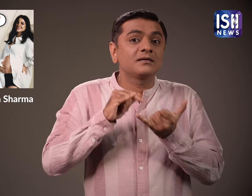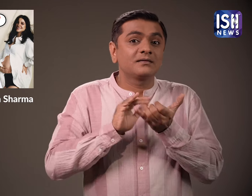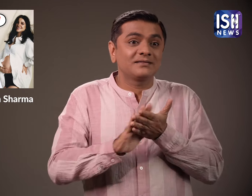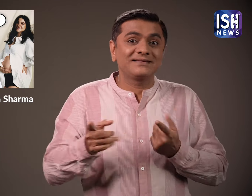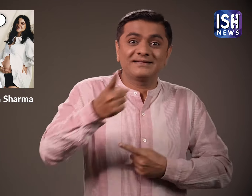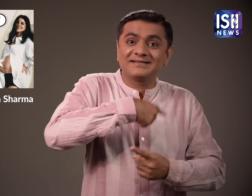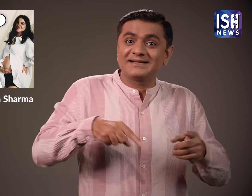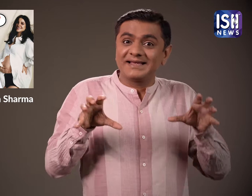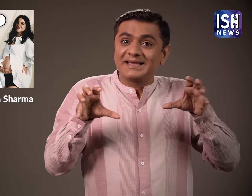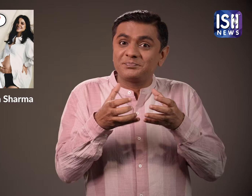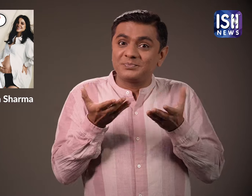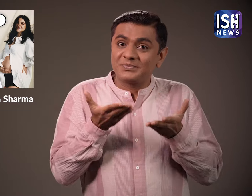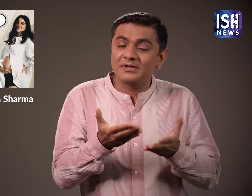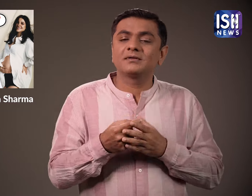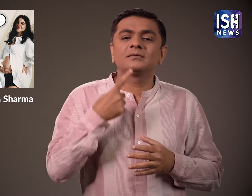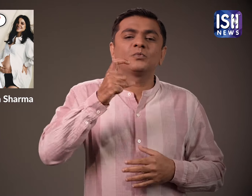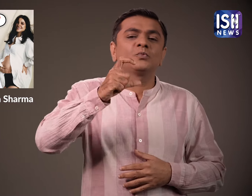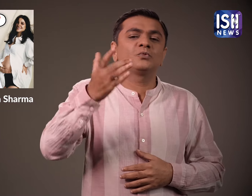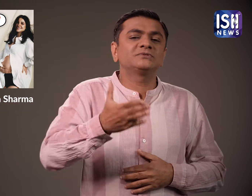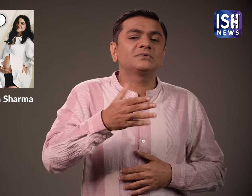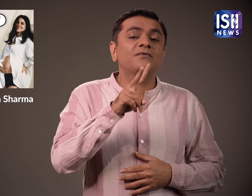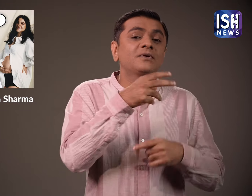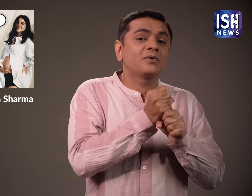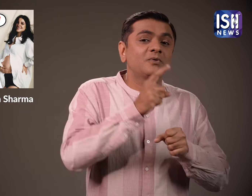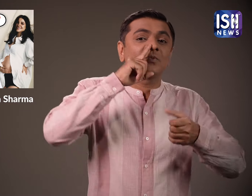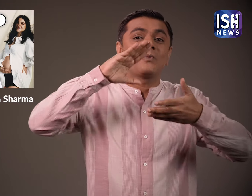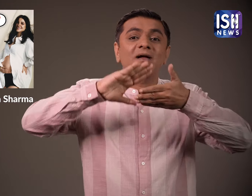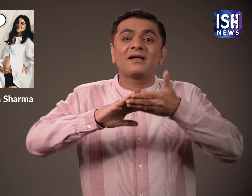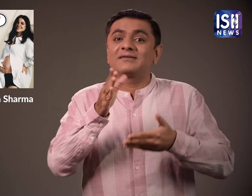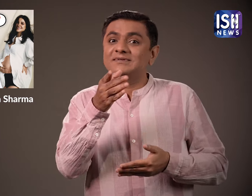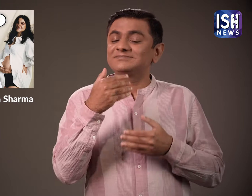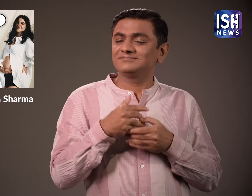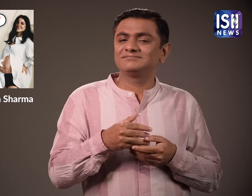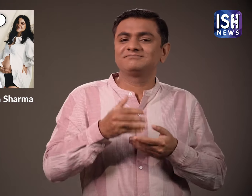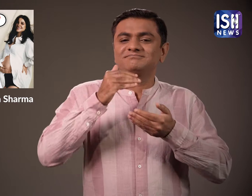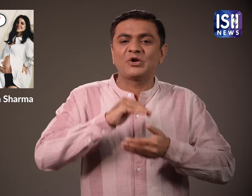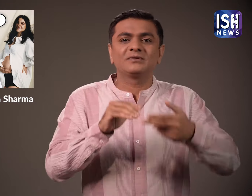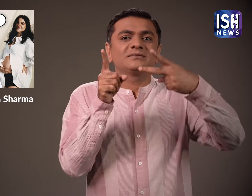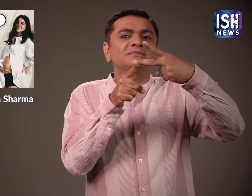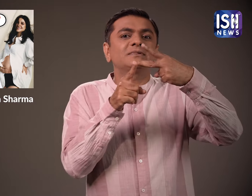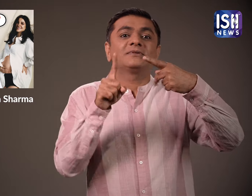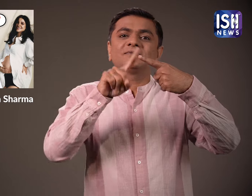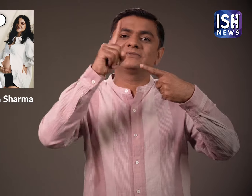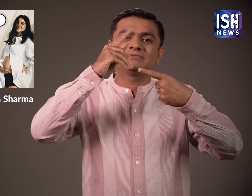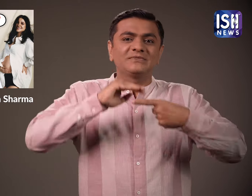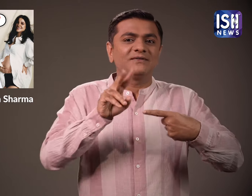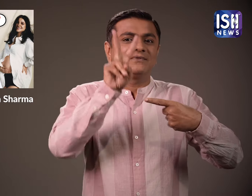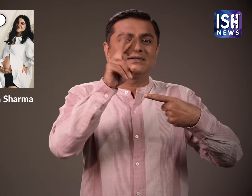ISH News विराट कोली अनुष्का शर्मा और उनकी बेटी वामिका को अकाई के जन्म के लिए बढ़ाई देता है